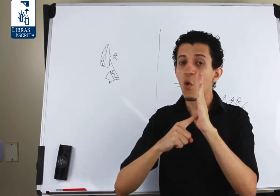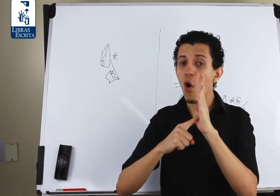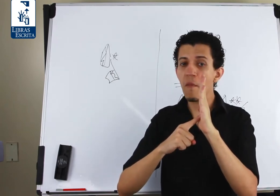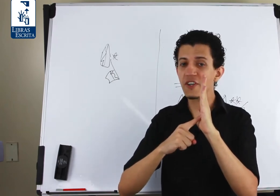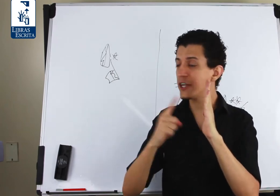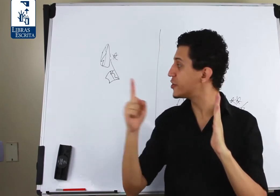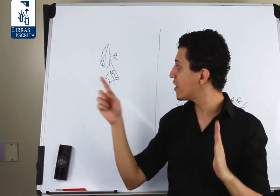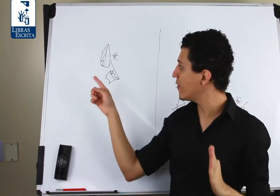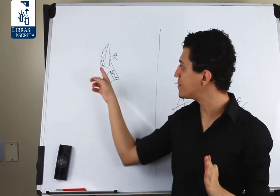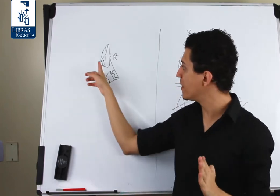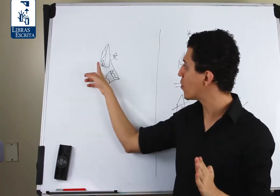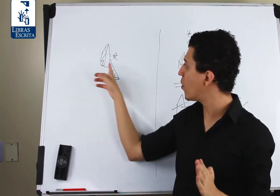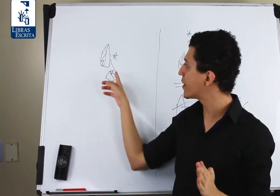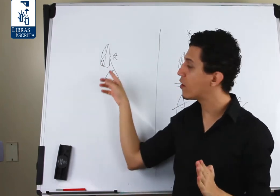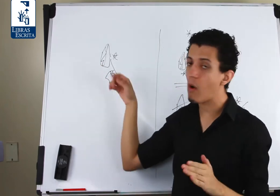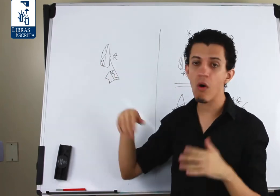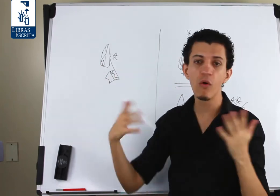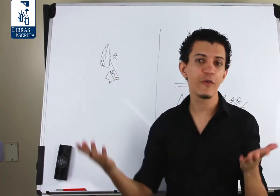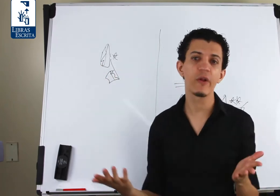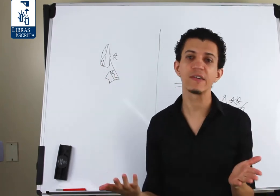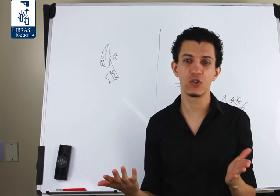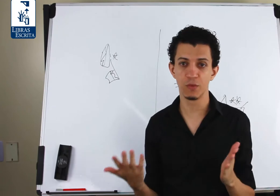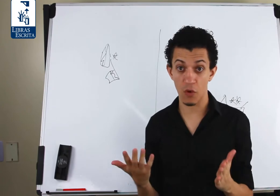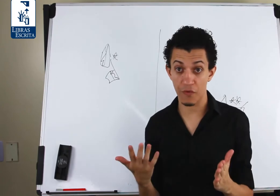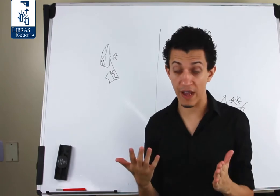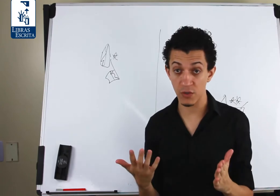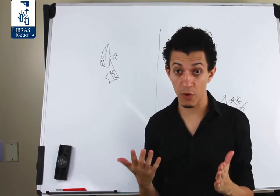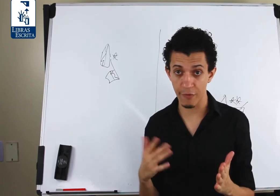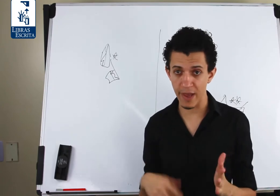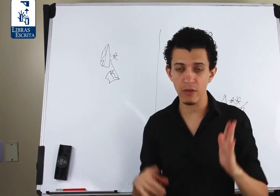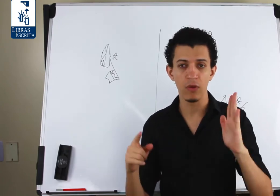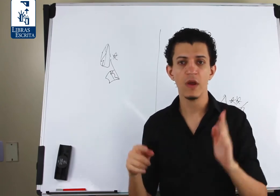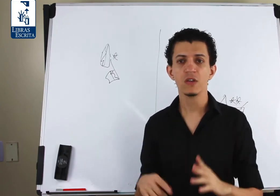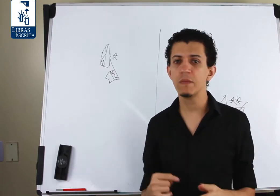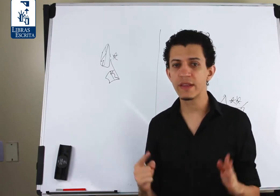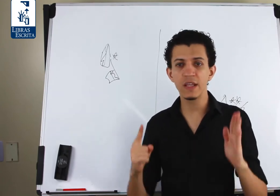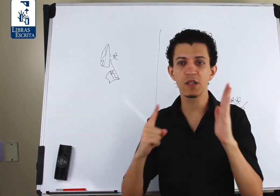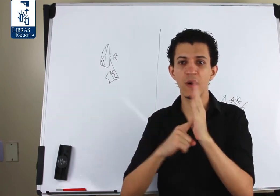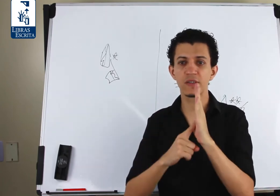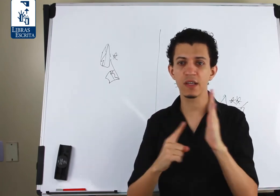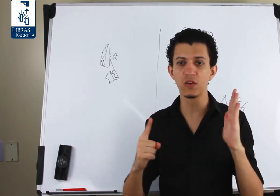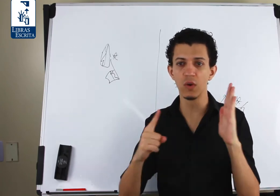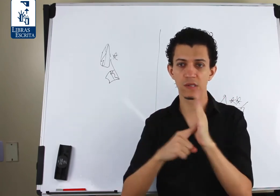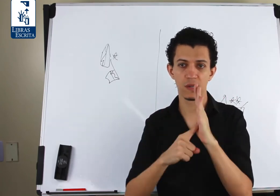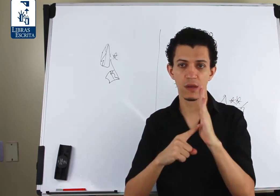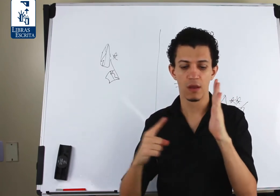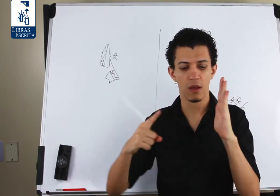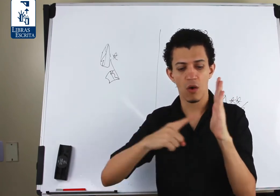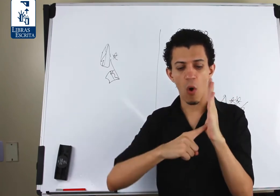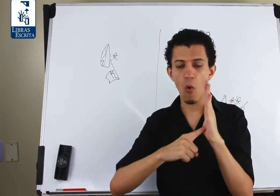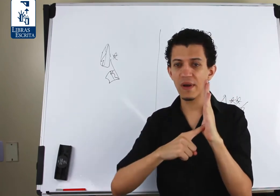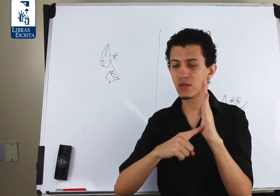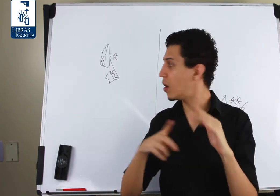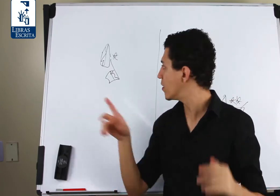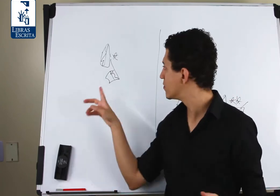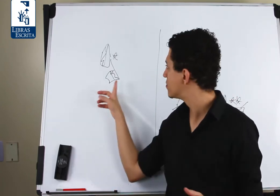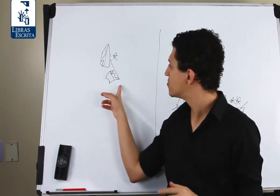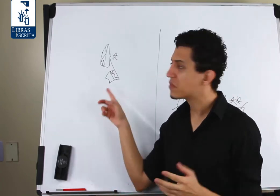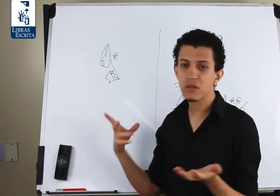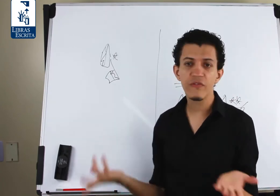Como a gente não explicou aqui qual configuração de mão que faz o movimento, subentende-se que pode ser as duas. Ou uma só. Tanto